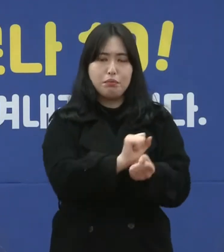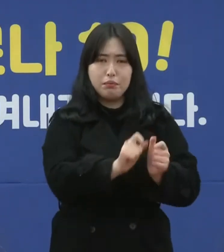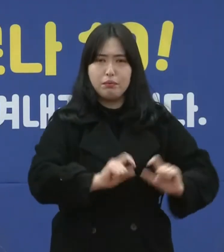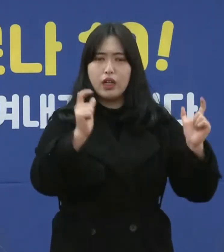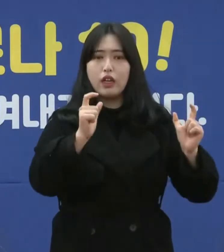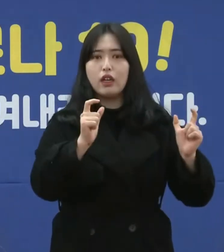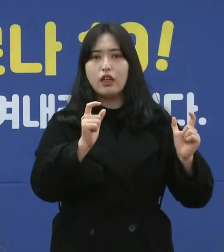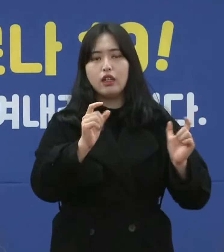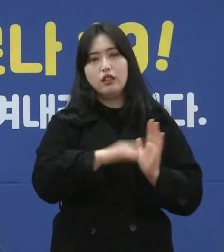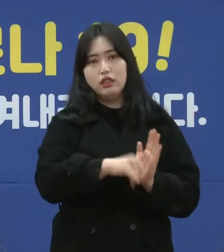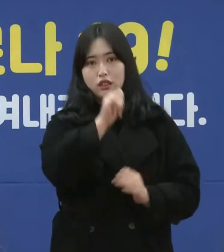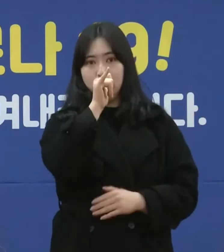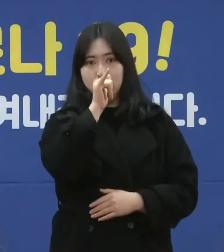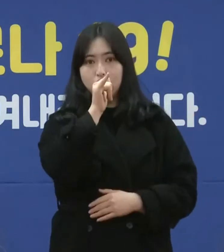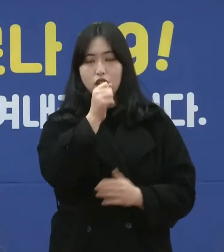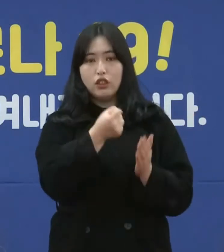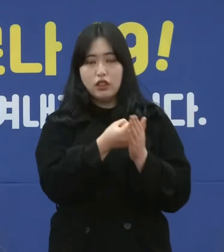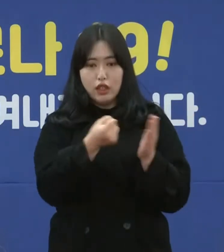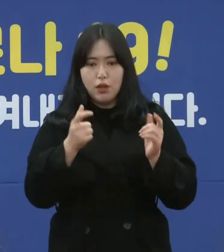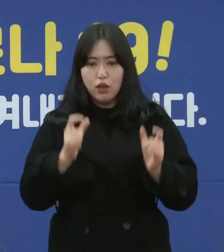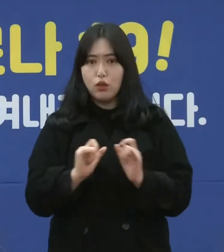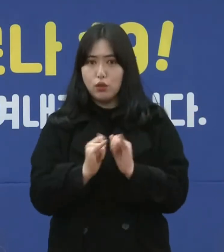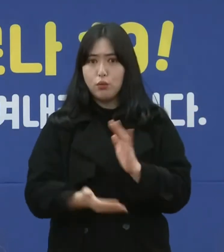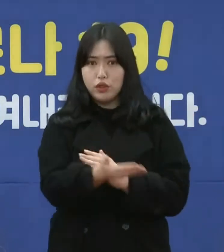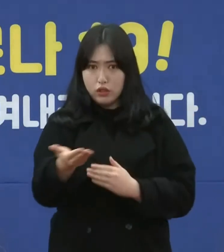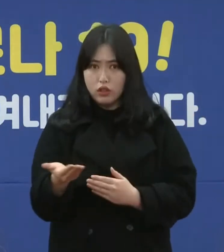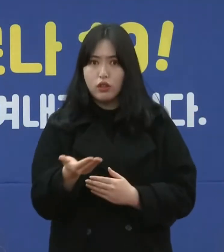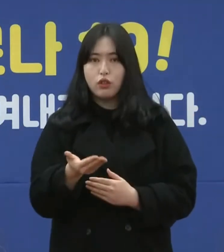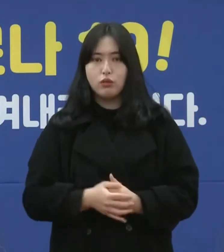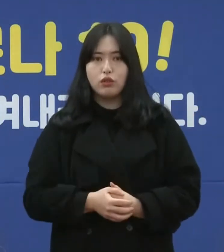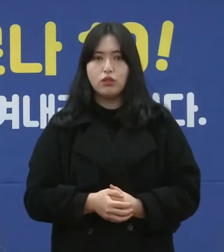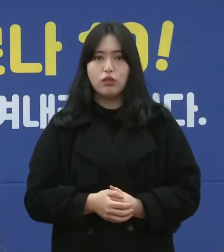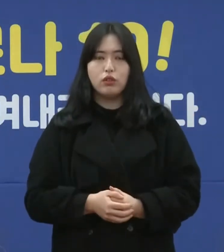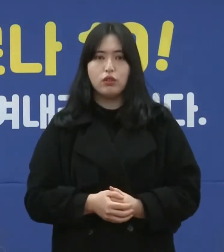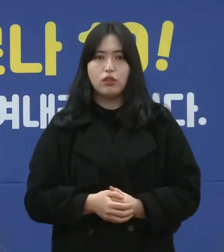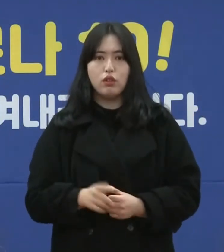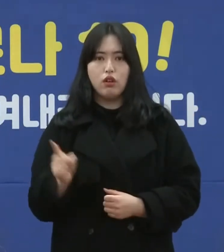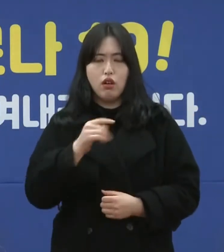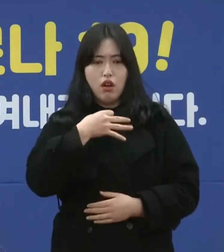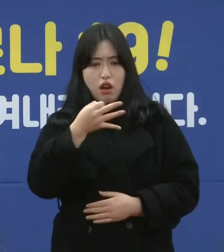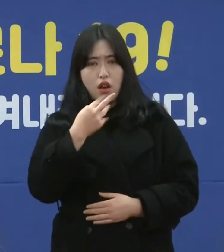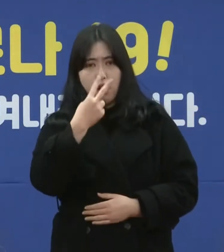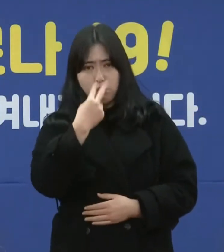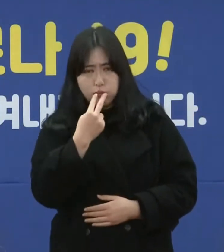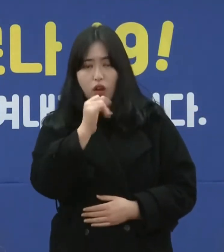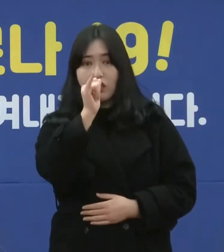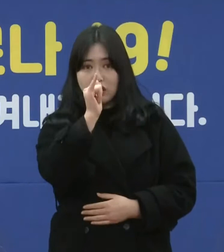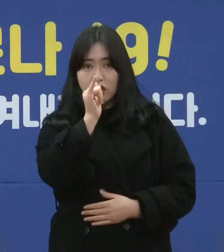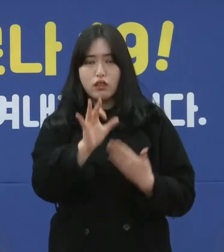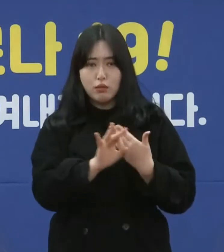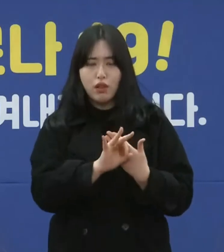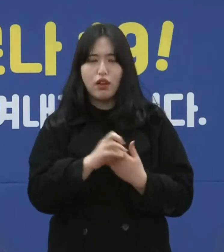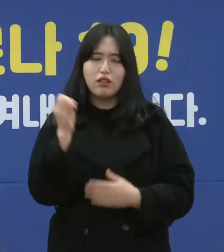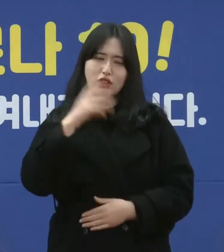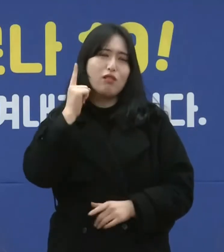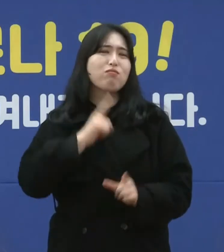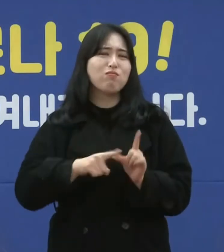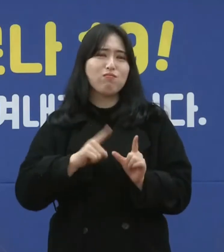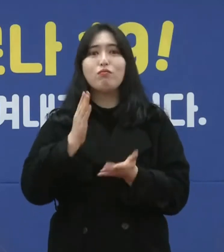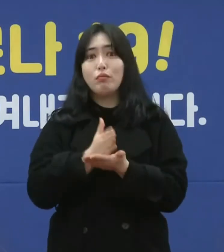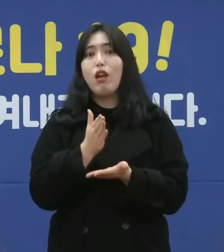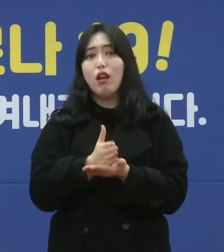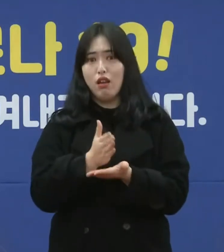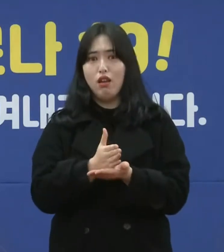사례들이 많이 있습니다. 우리 도민분들께서도 어떤 감기 증상이 있으시면 괜찮겠지 하지 마시고